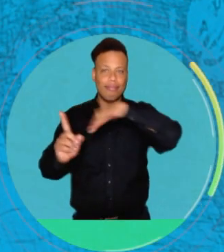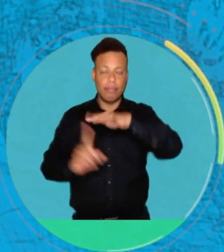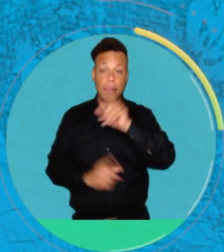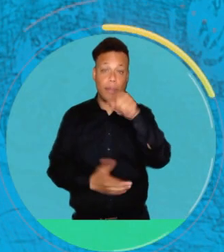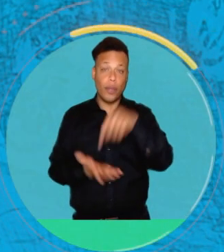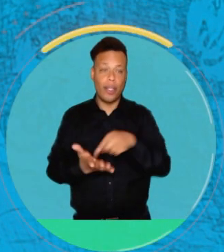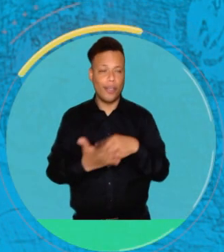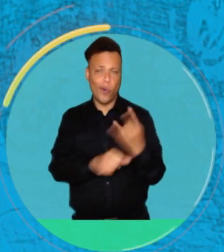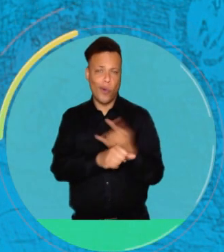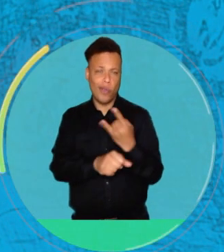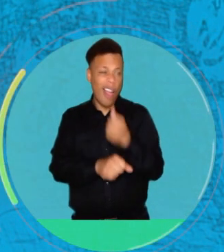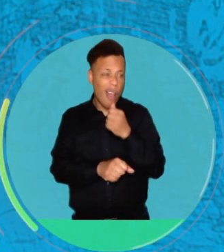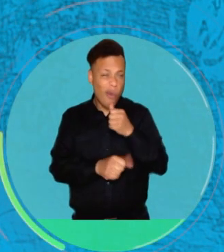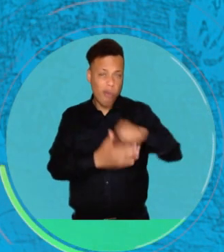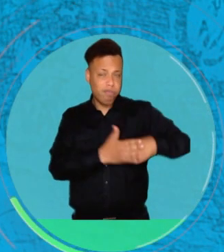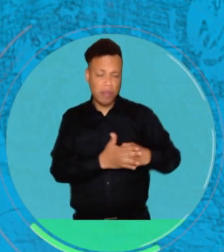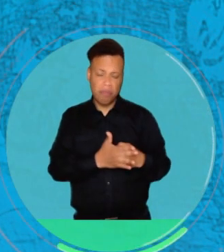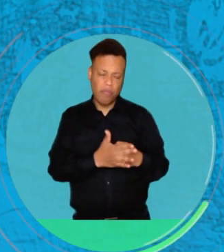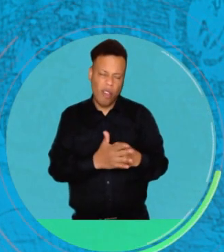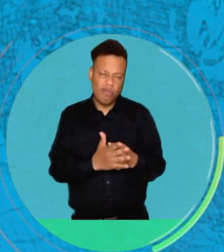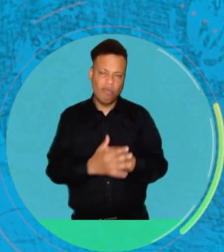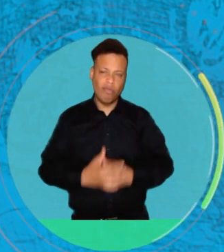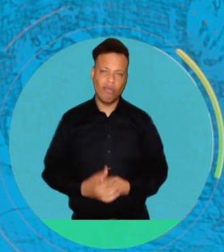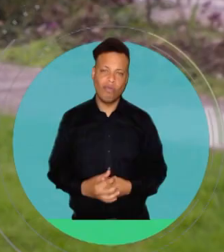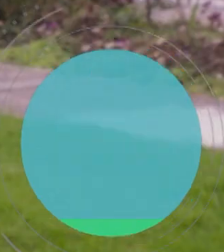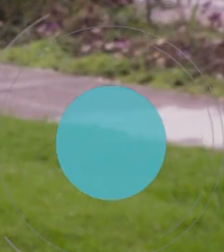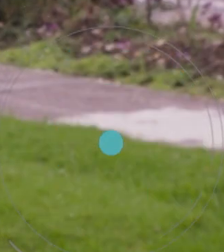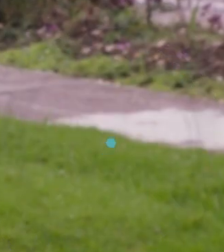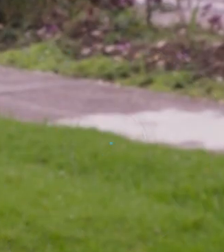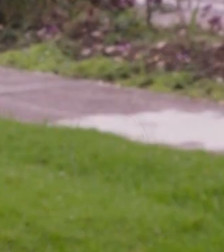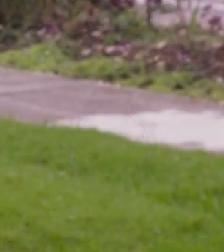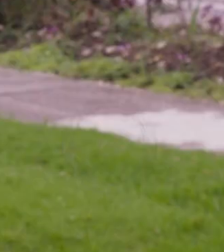Entonces por eso es que no se usa mucho eso de almacenar agua.